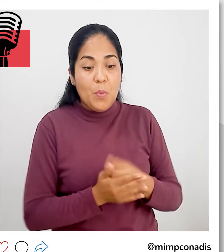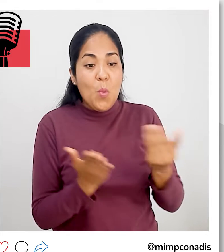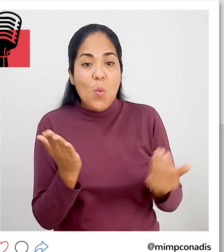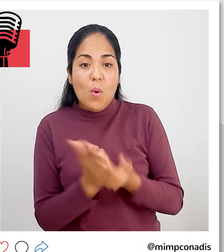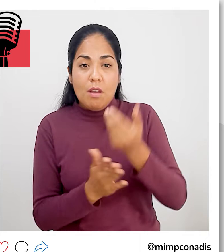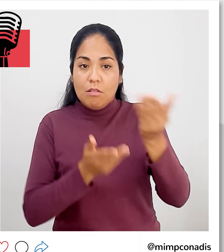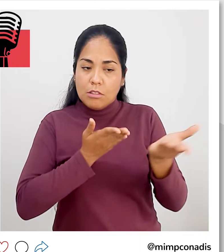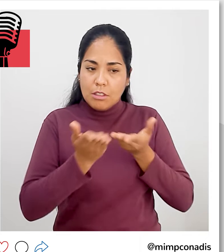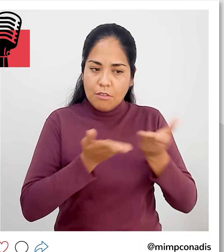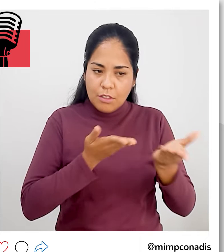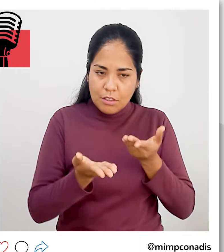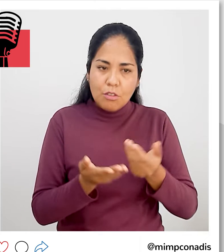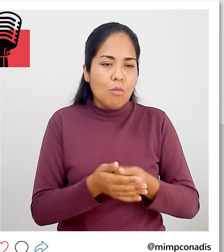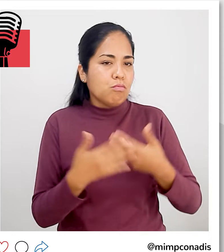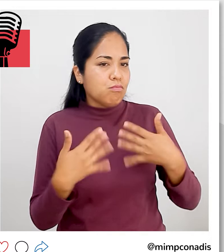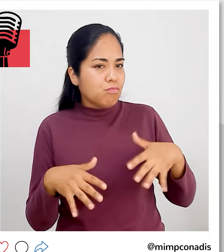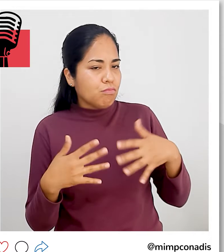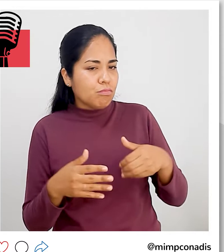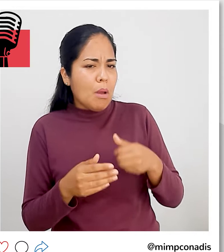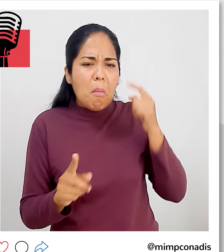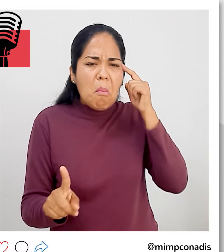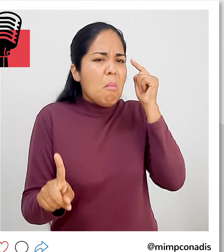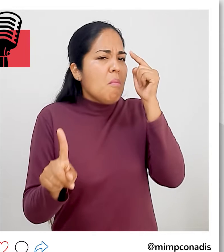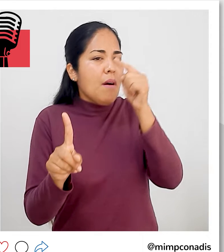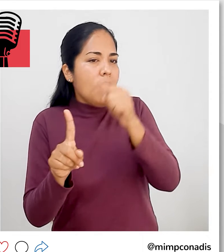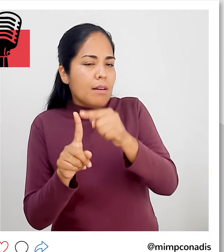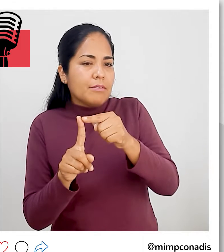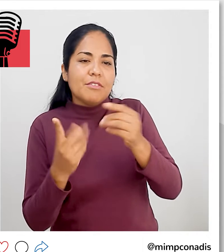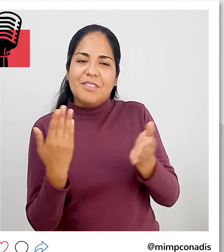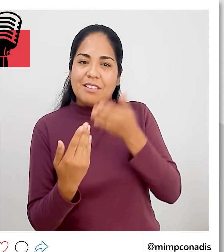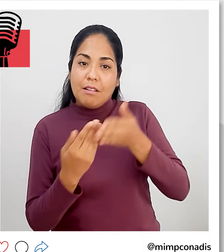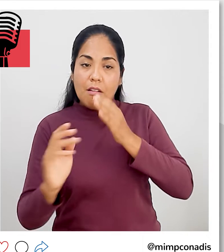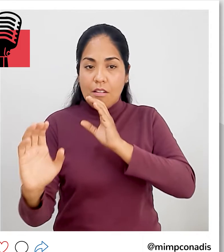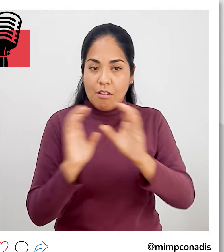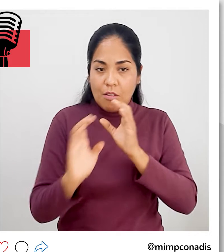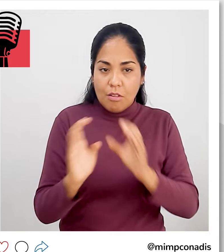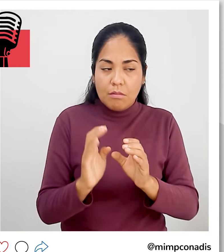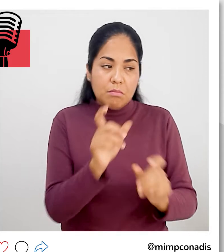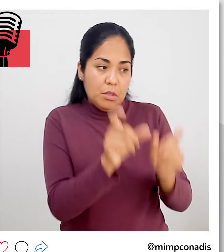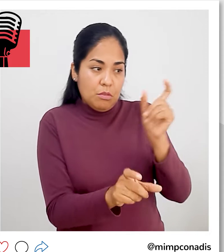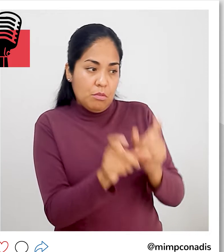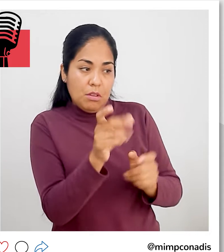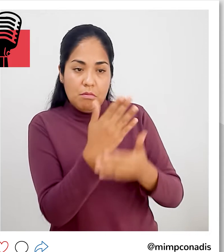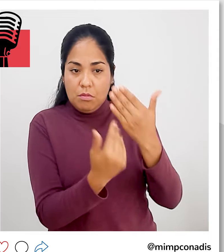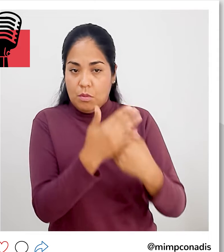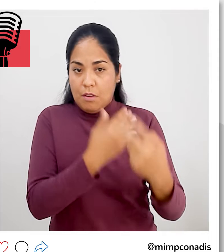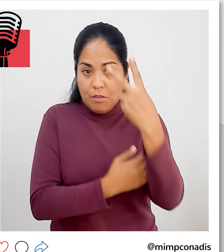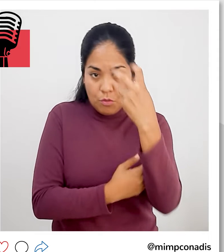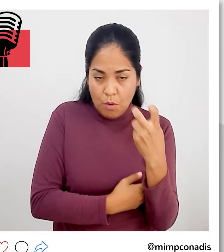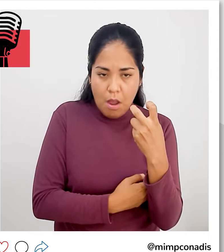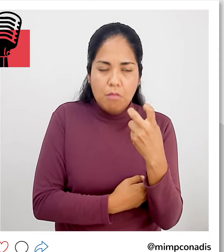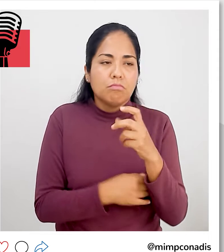El nuevo servicio que la empresa postal lanza tiene como objetivo facilitar la comunicación de las personas con